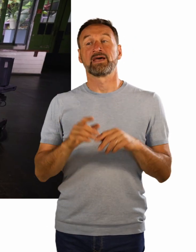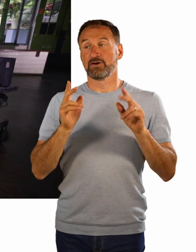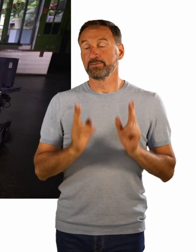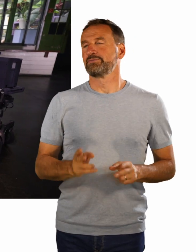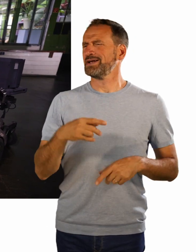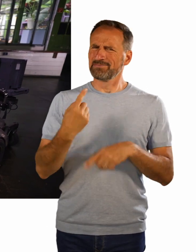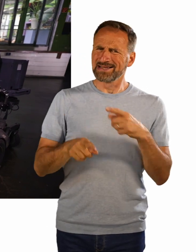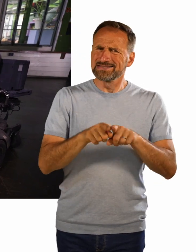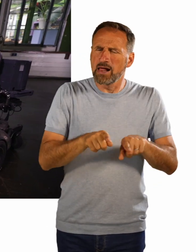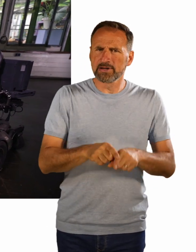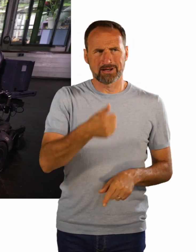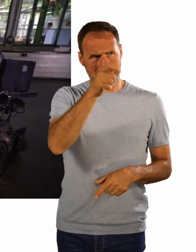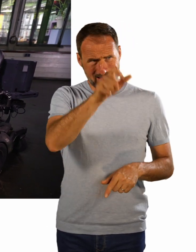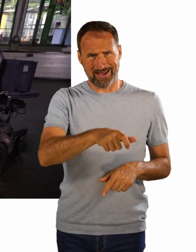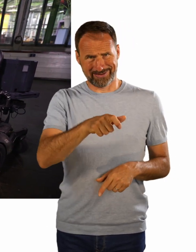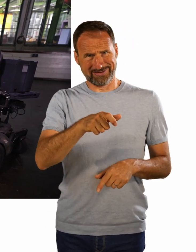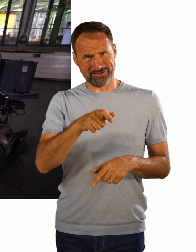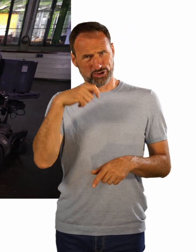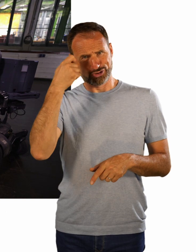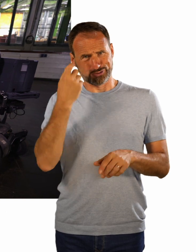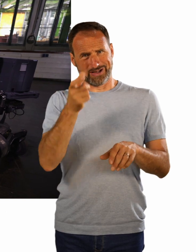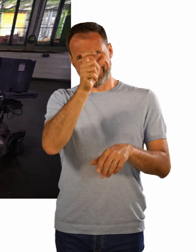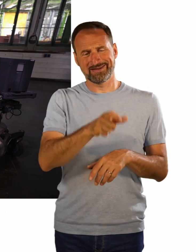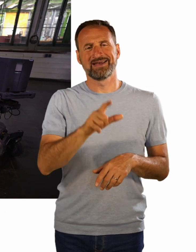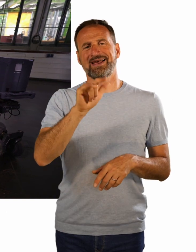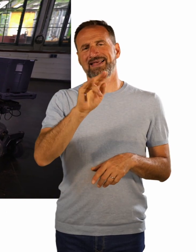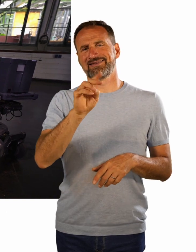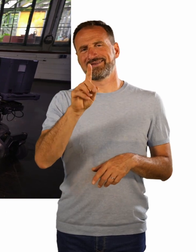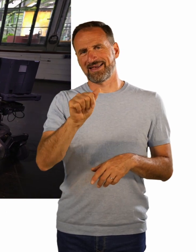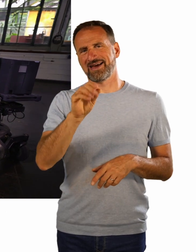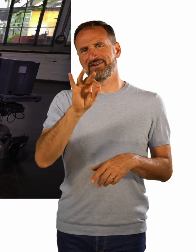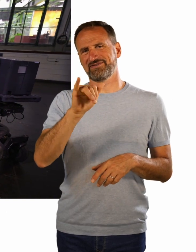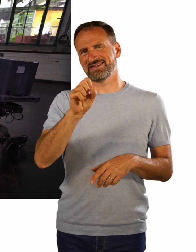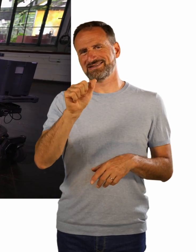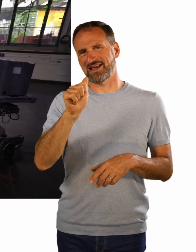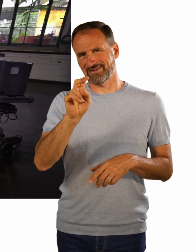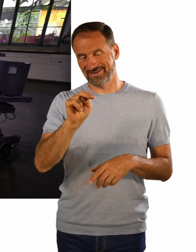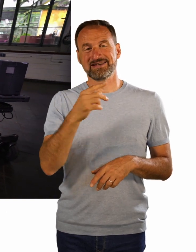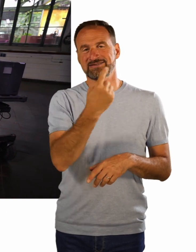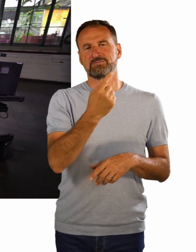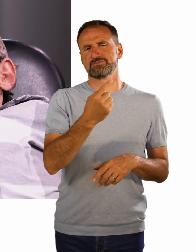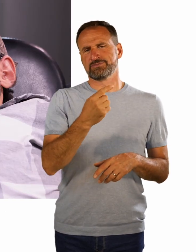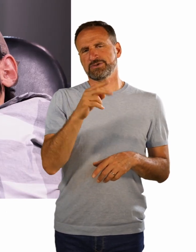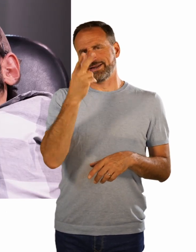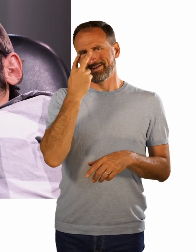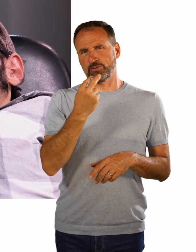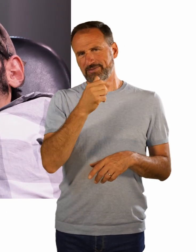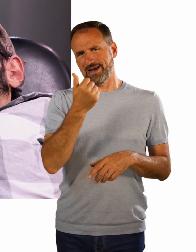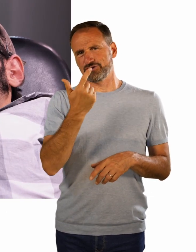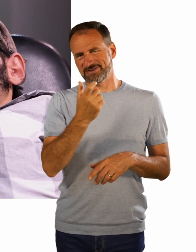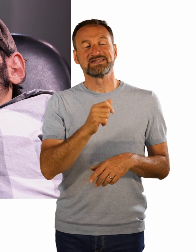Trisomie 21 immer am lautesten Applaus bekommt in jeder Kategorie. Und dementsprechend wollten wir durch